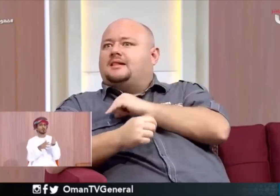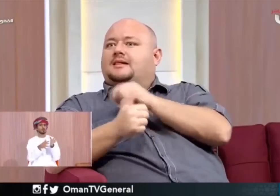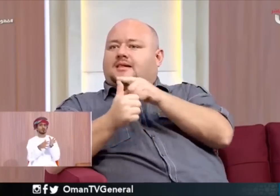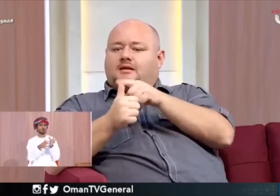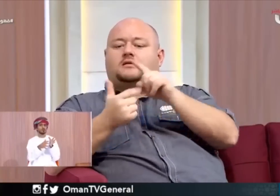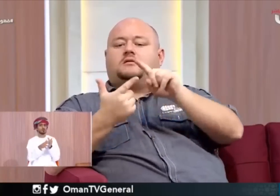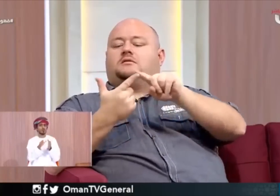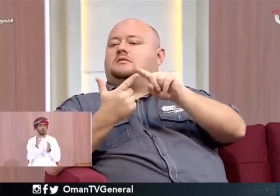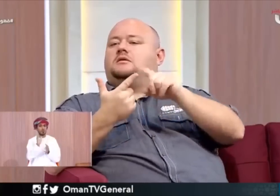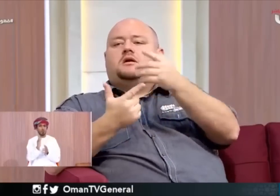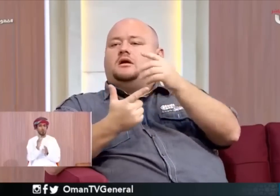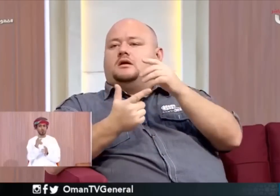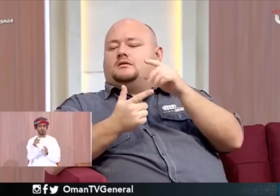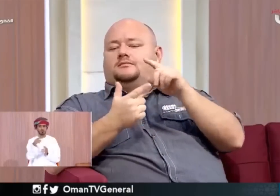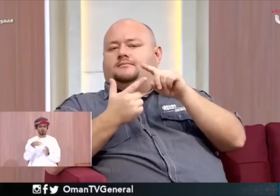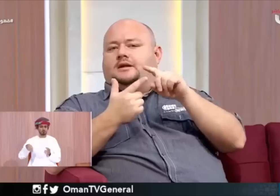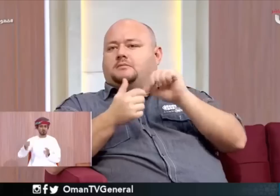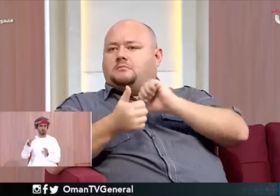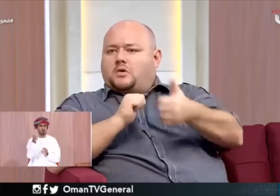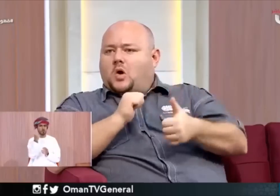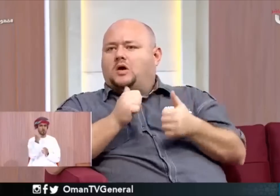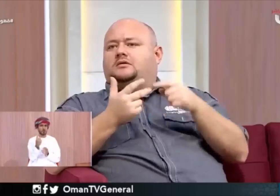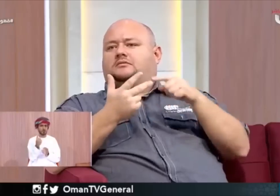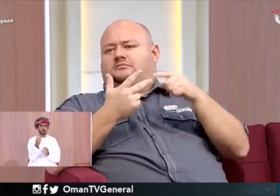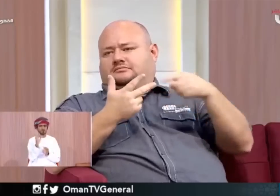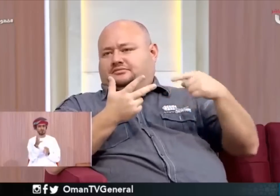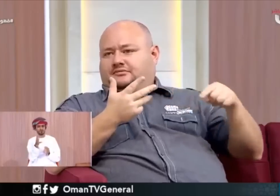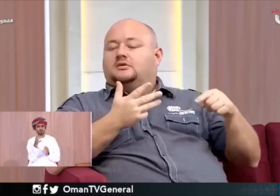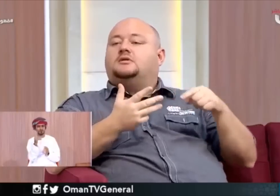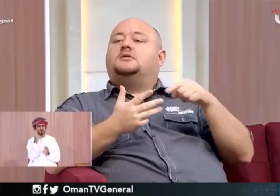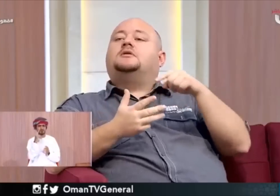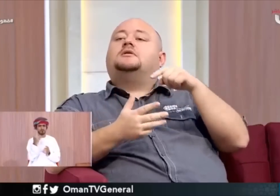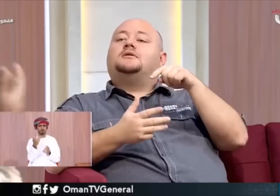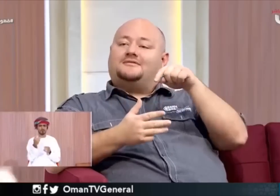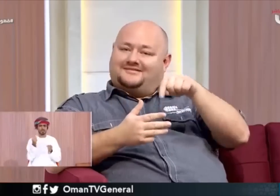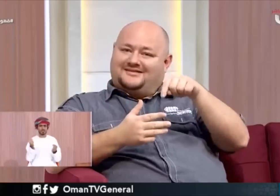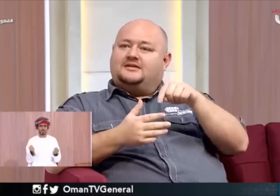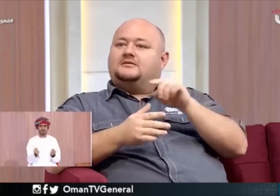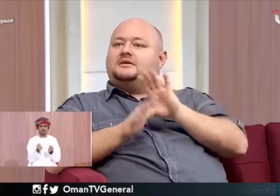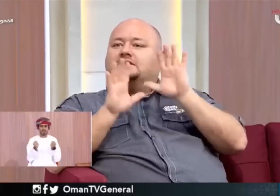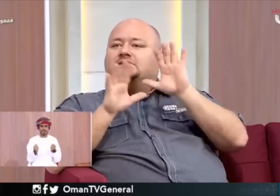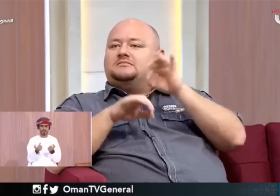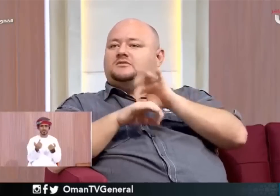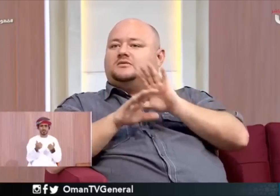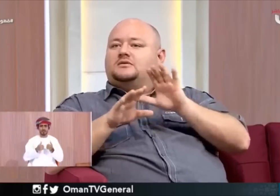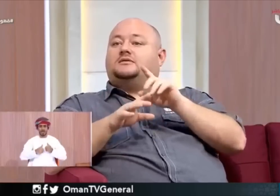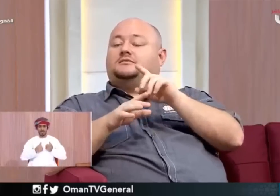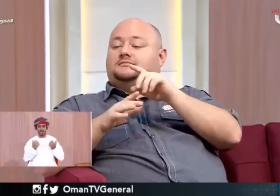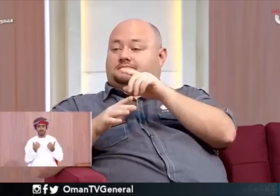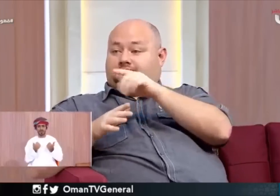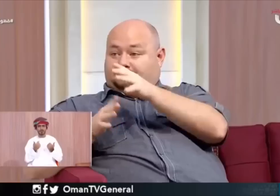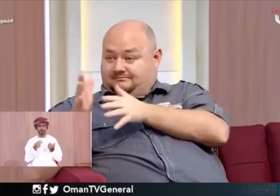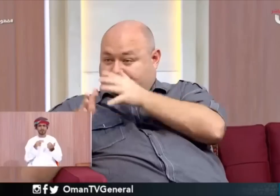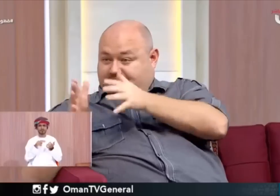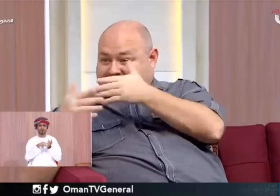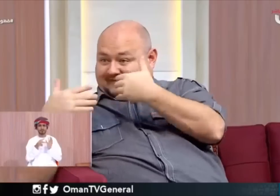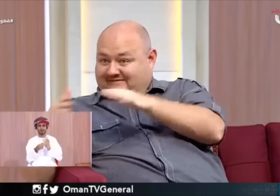ممكن يتواجدوا في عملات في الحياة اليومية بدون مترجم